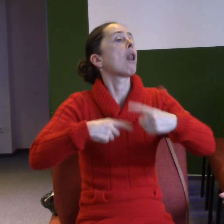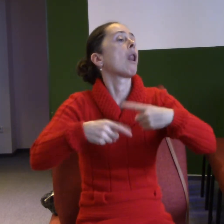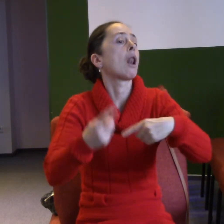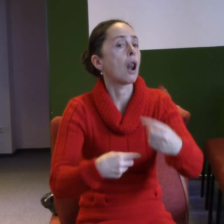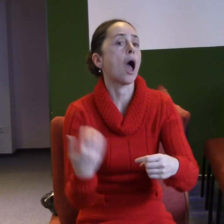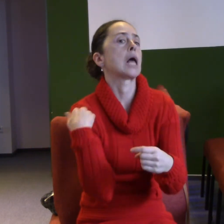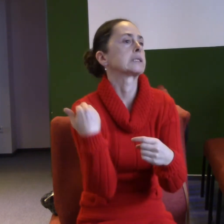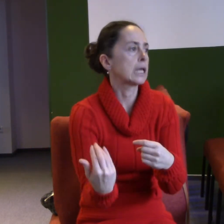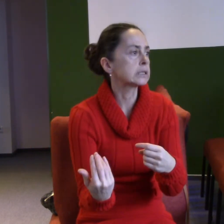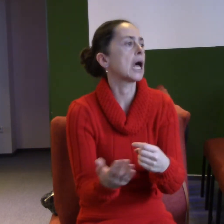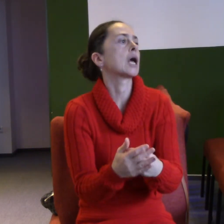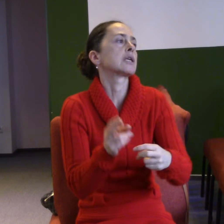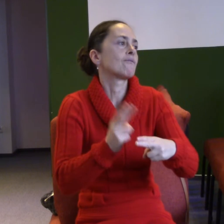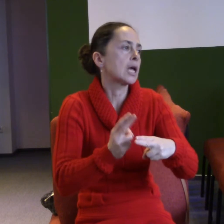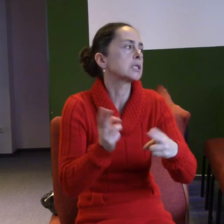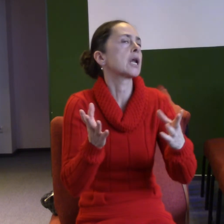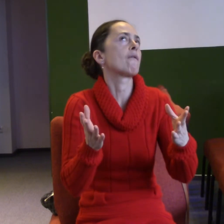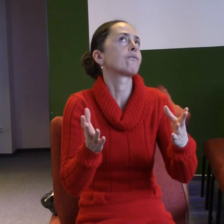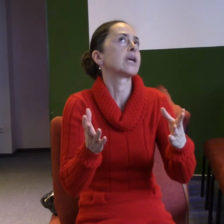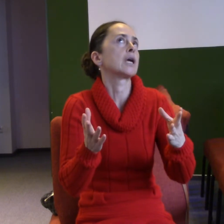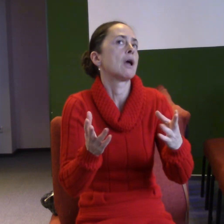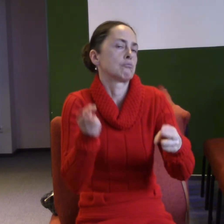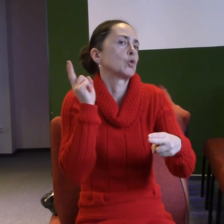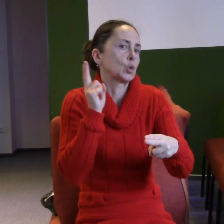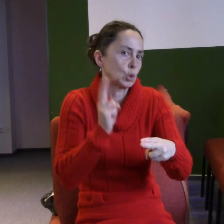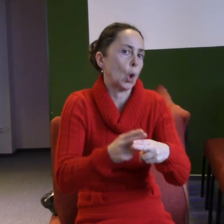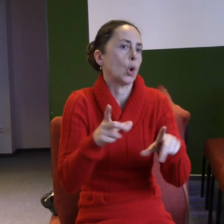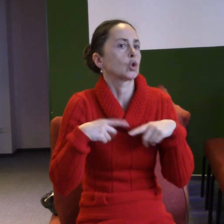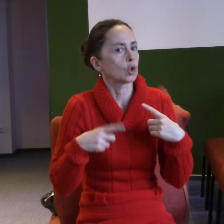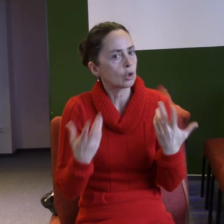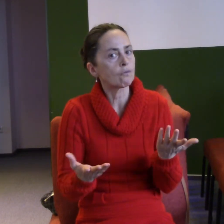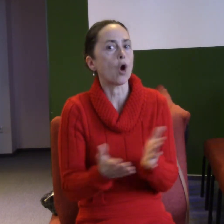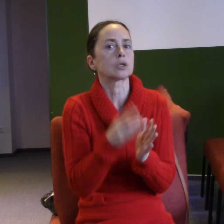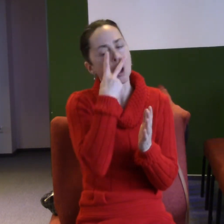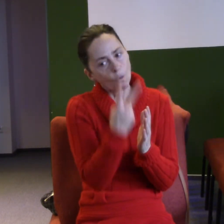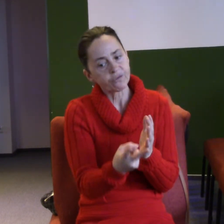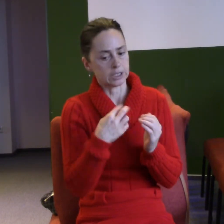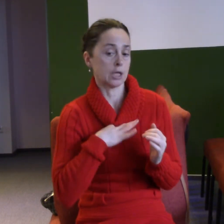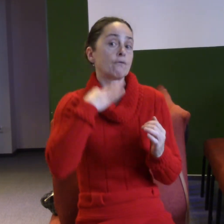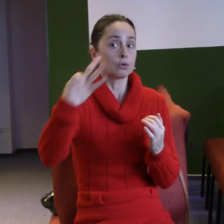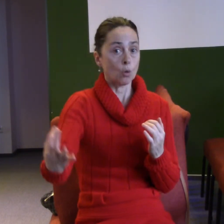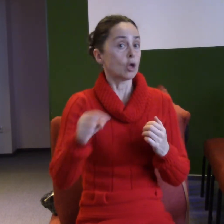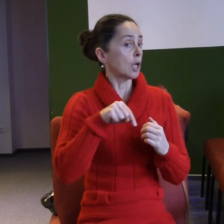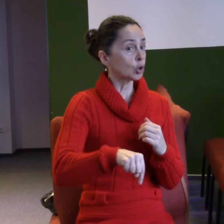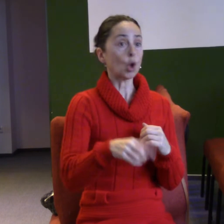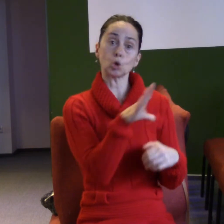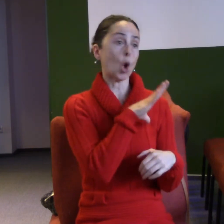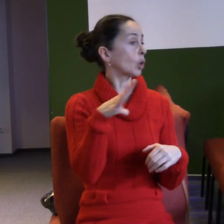tak nějak hodně ve zdraví, tak nějak to dožít a vidět ještě jako doučata, která jsou v pohodě. To je takový normální, standardní vzorec,